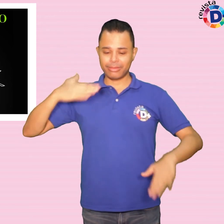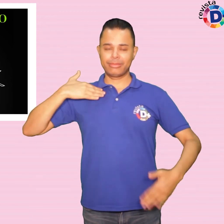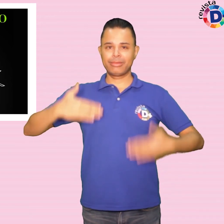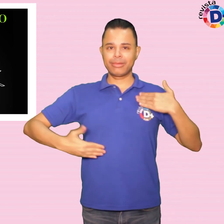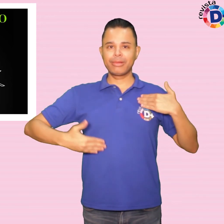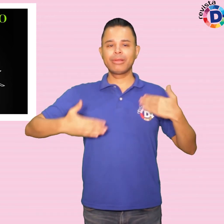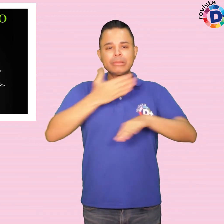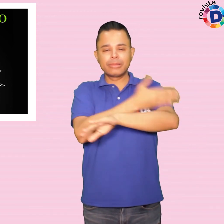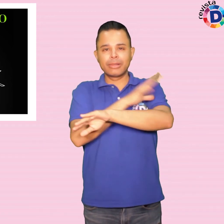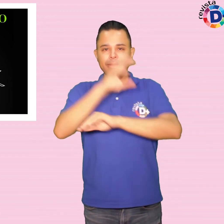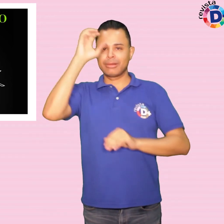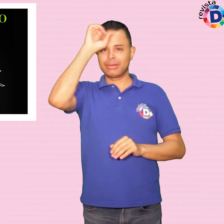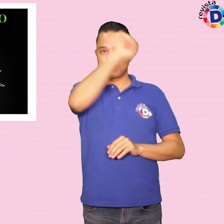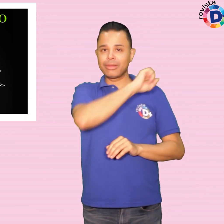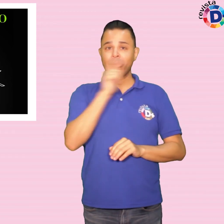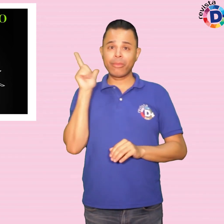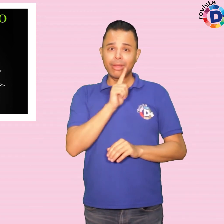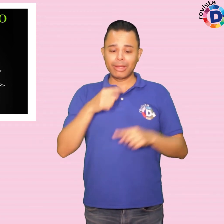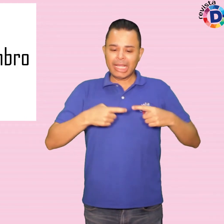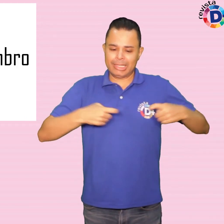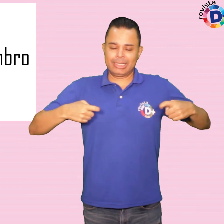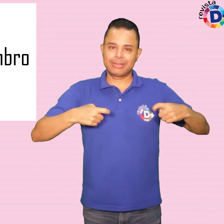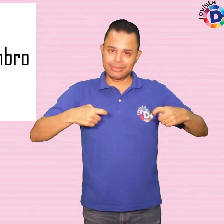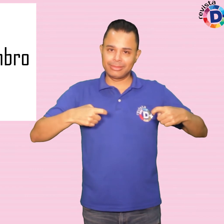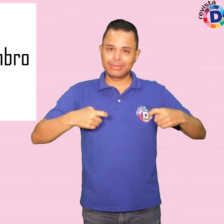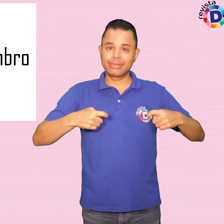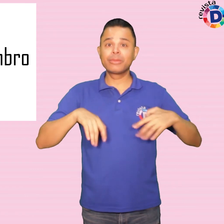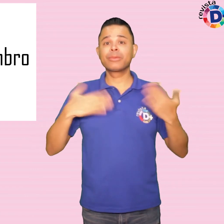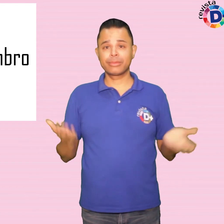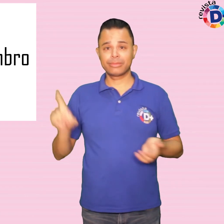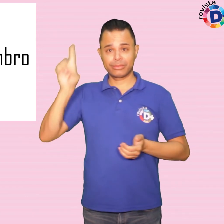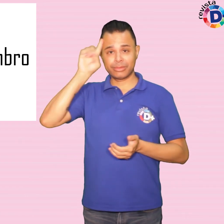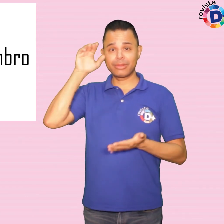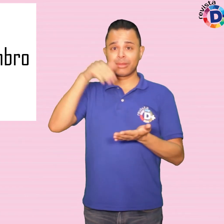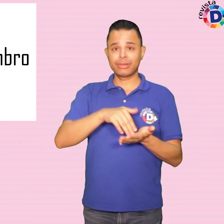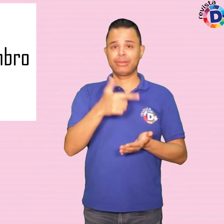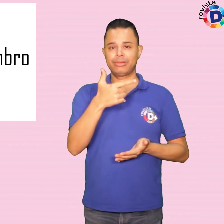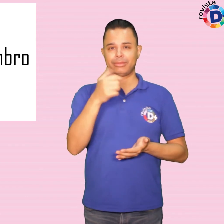corporal através de elásticos. Data – Até 28 de novembro.